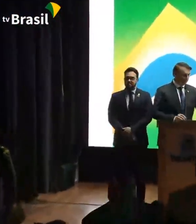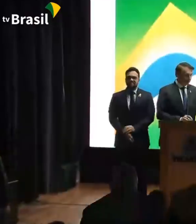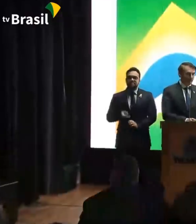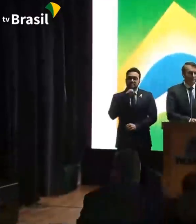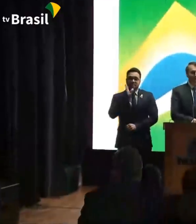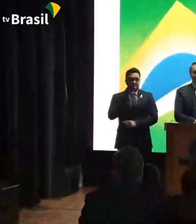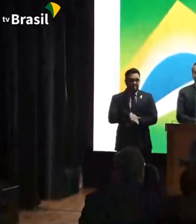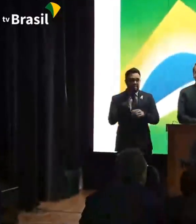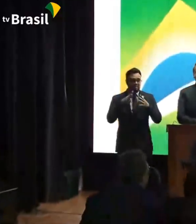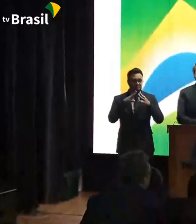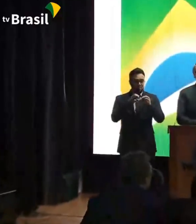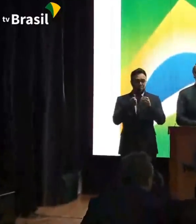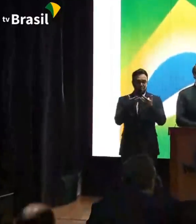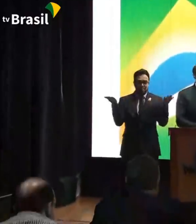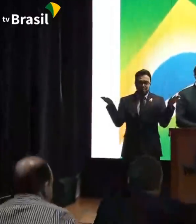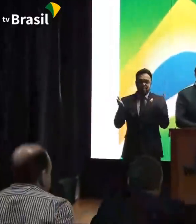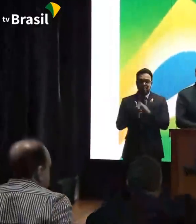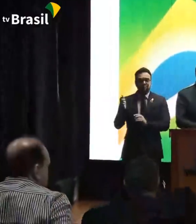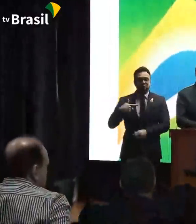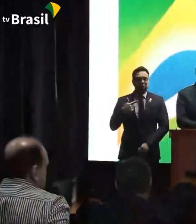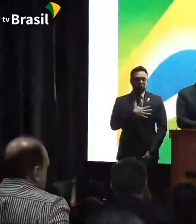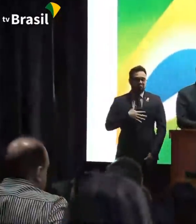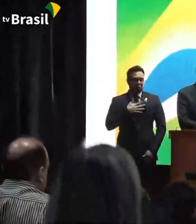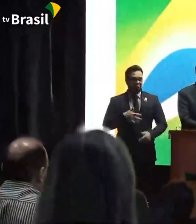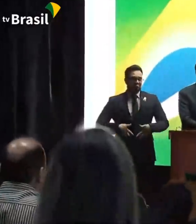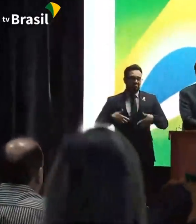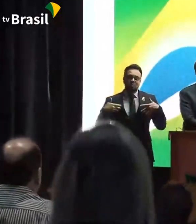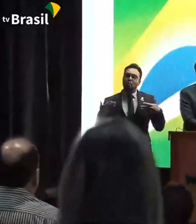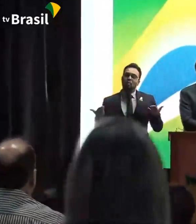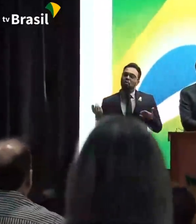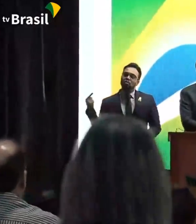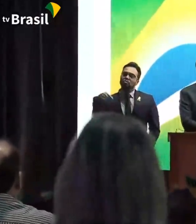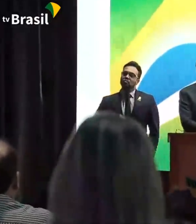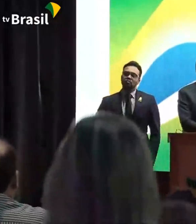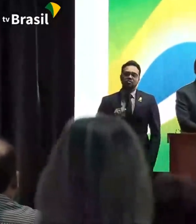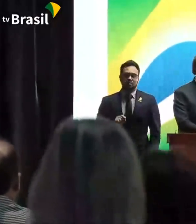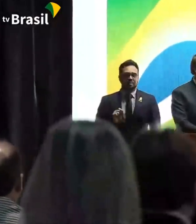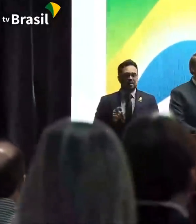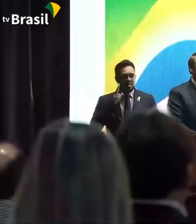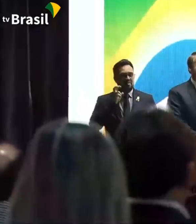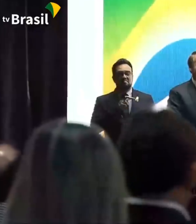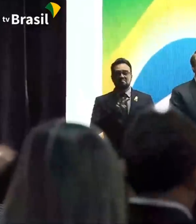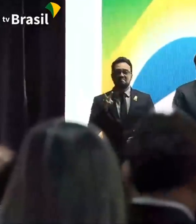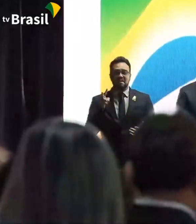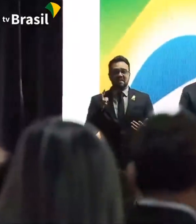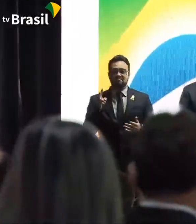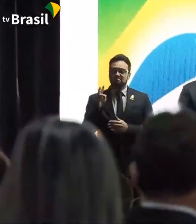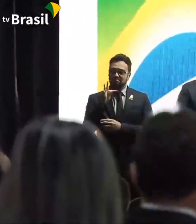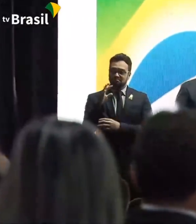Boa tarde a todos. É uma satisfação estar aqui nesse jovem estado.